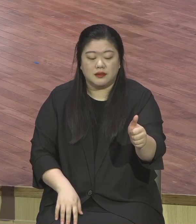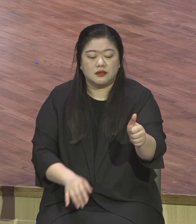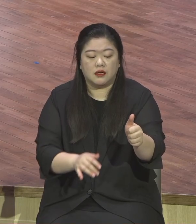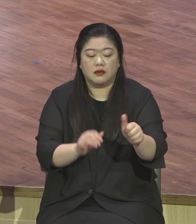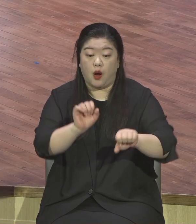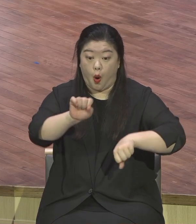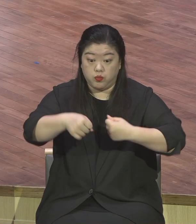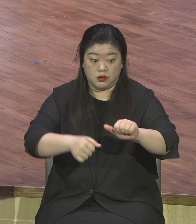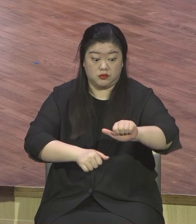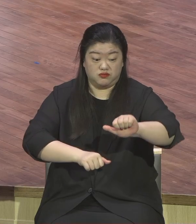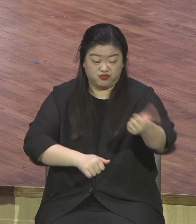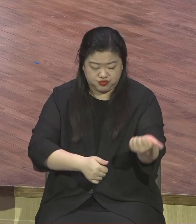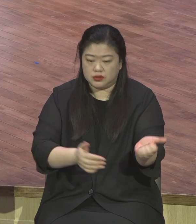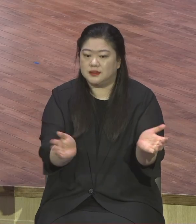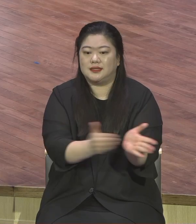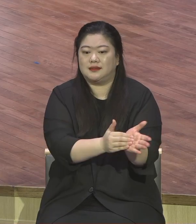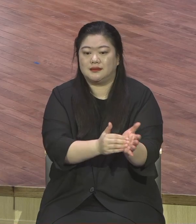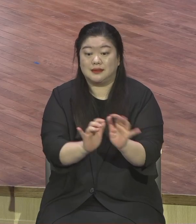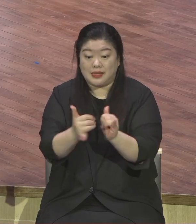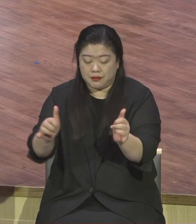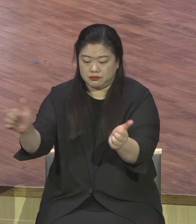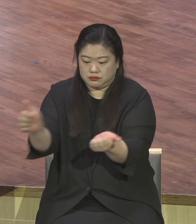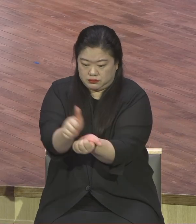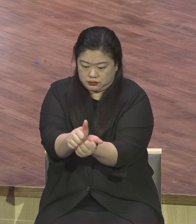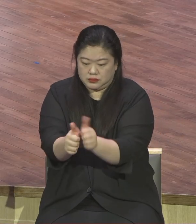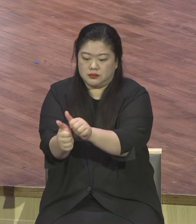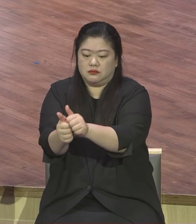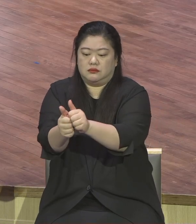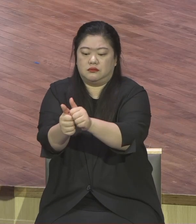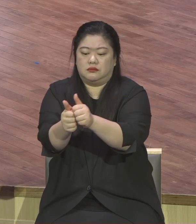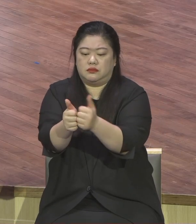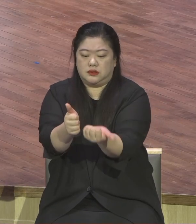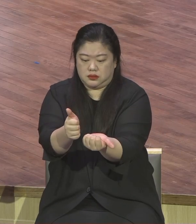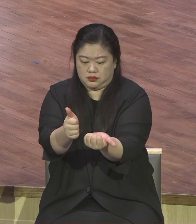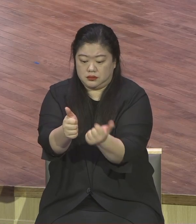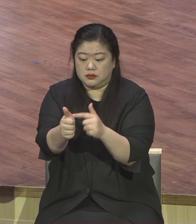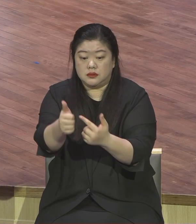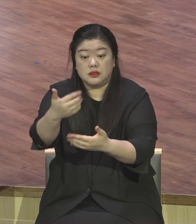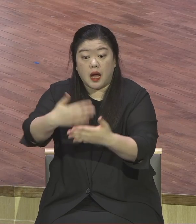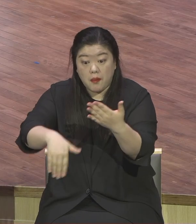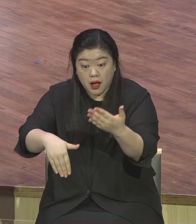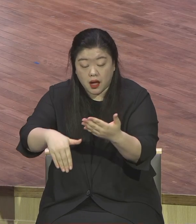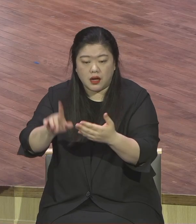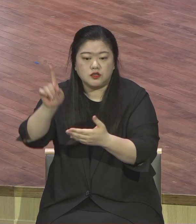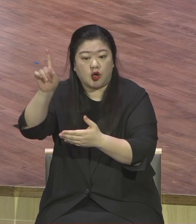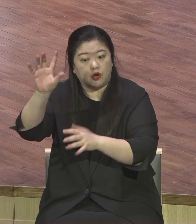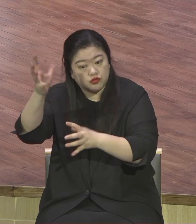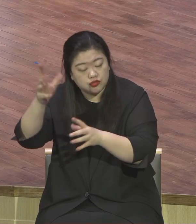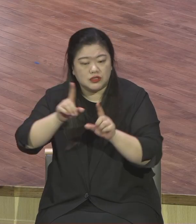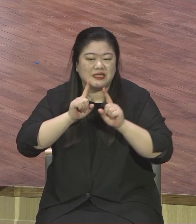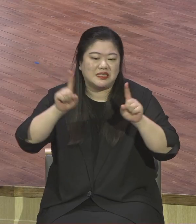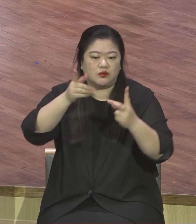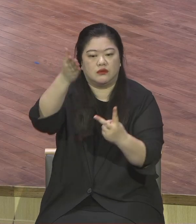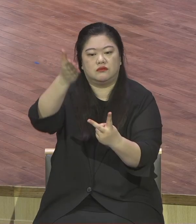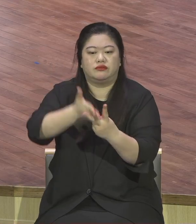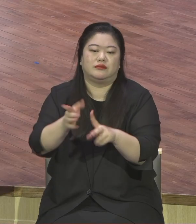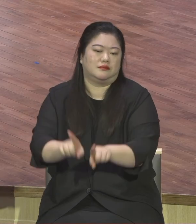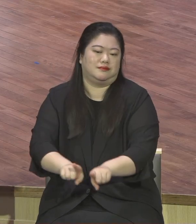전능자는 아니지만 전능자와 비슷하게 하늘 형상으로 닮았기 때문에 그래서 인간만이